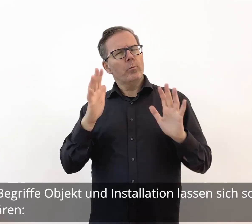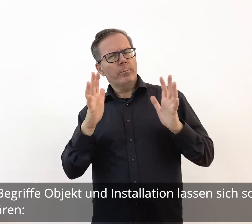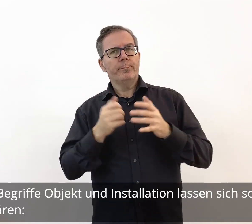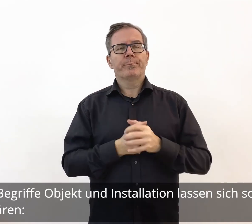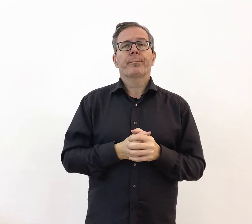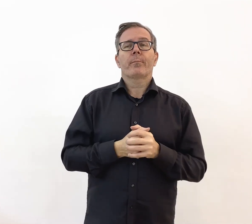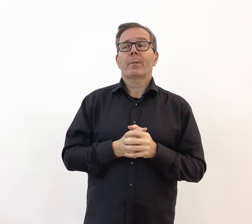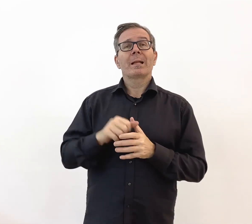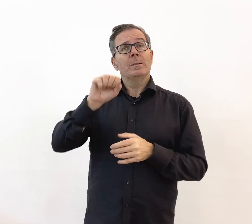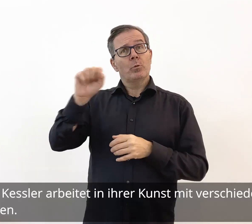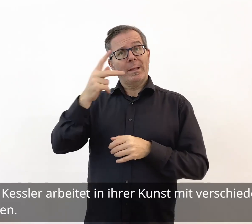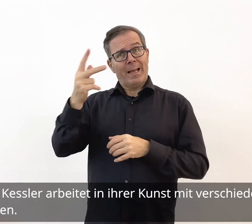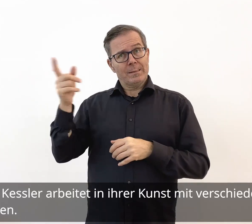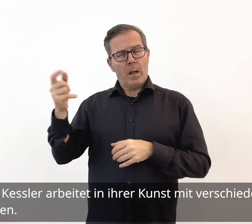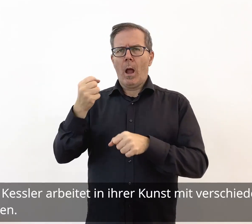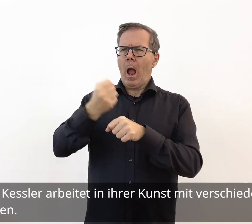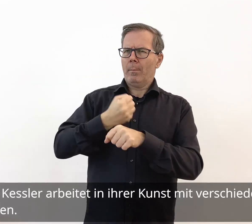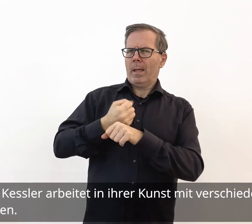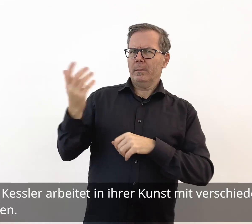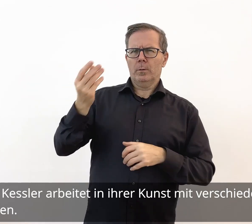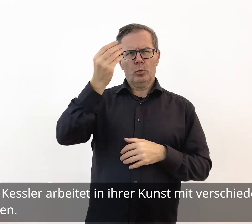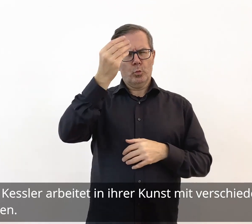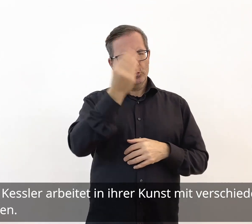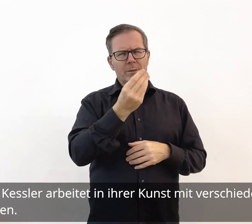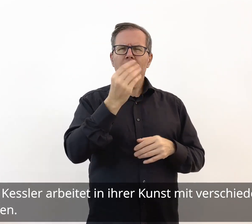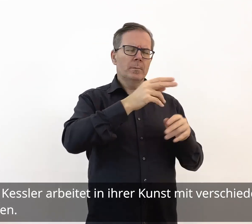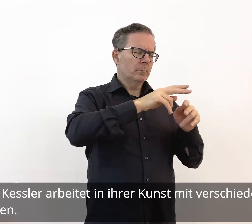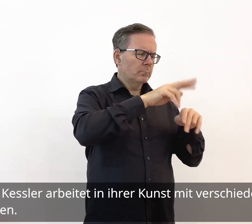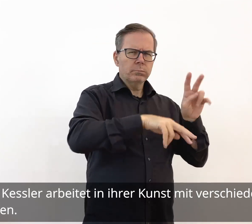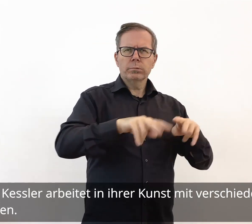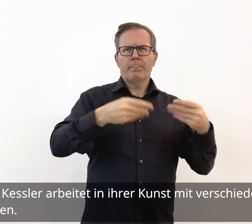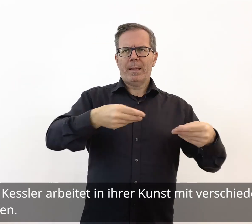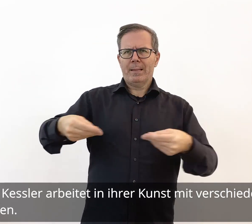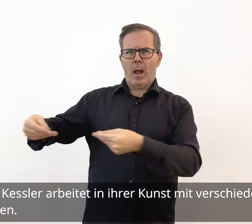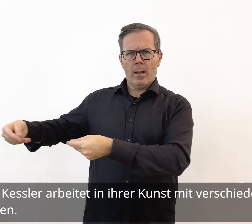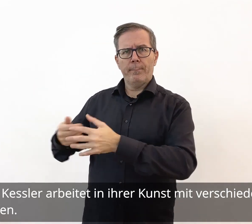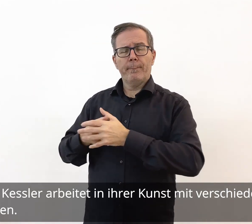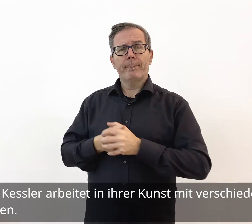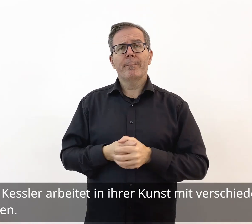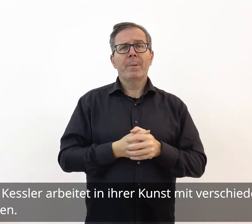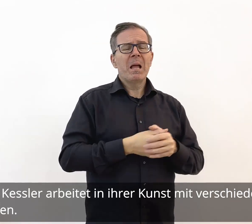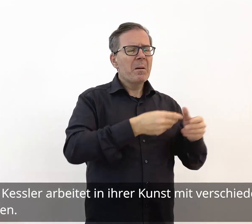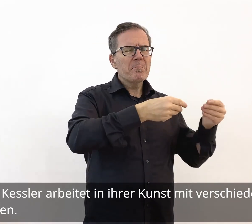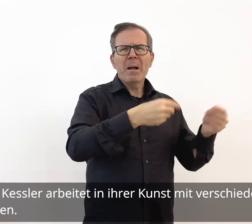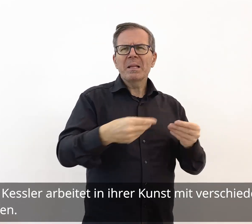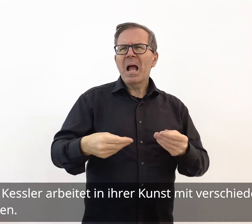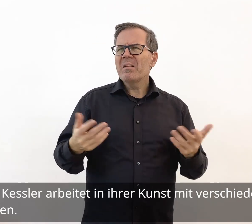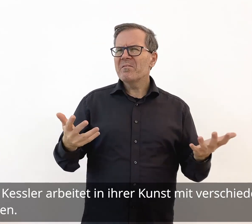erklären. Susanne Kessler arbeitet in ihrer Kunst mit verschiedenen Materialien.